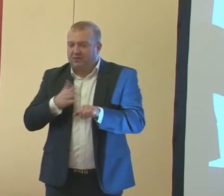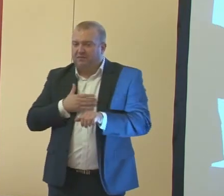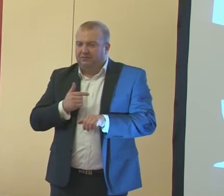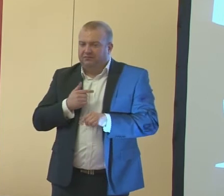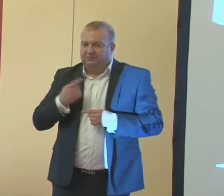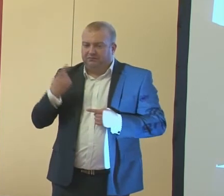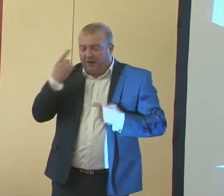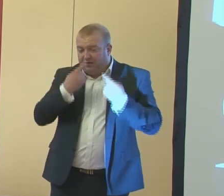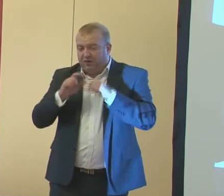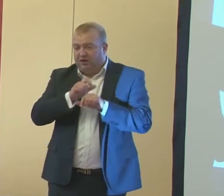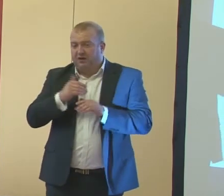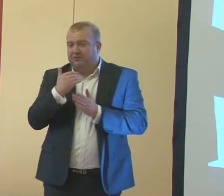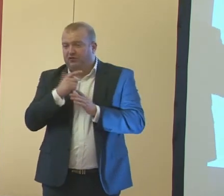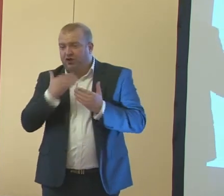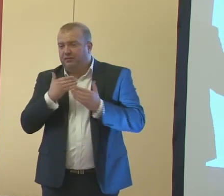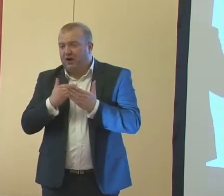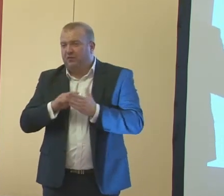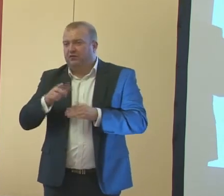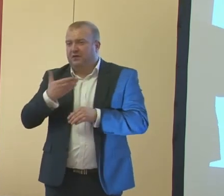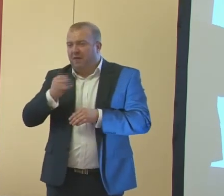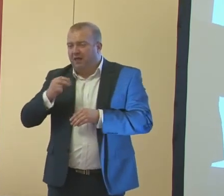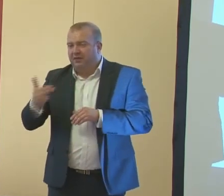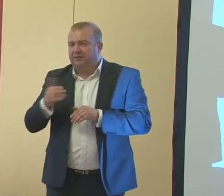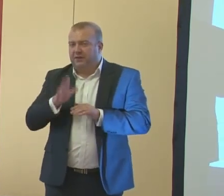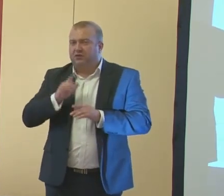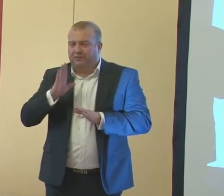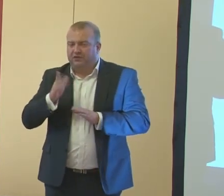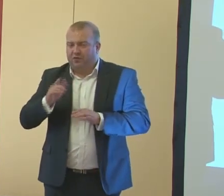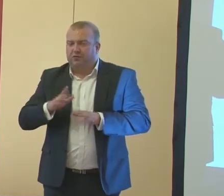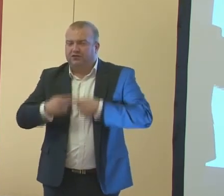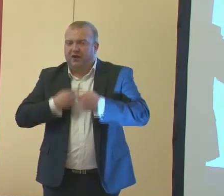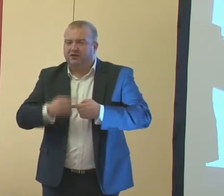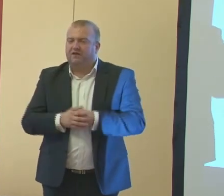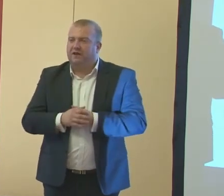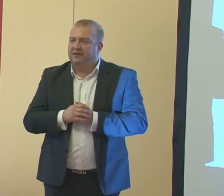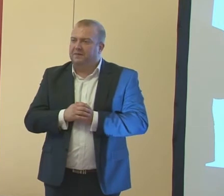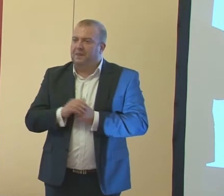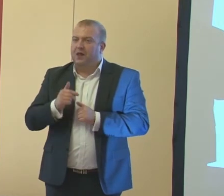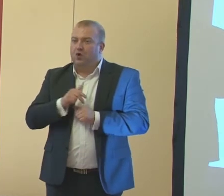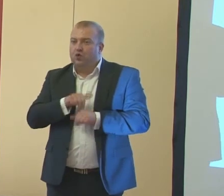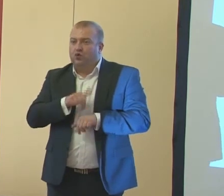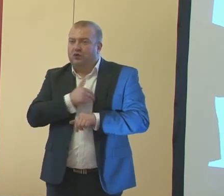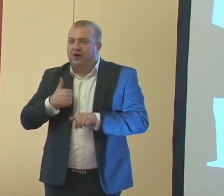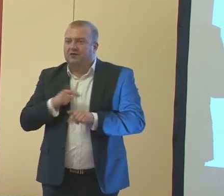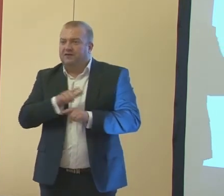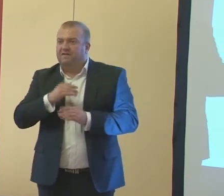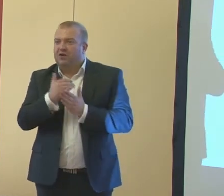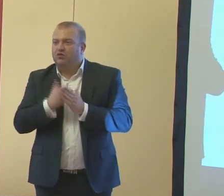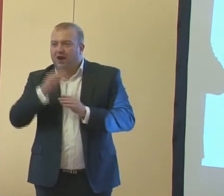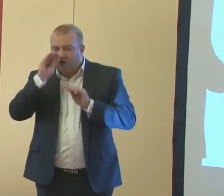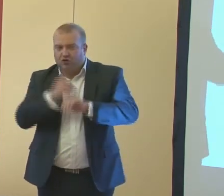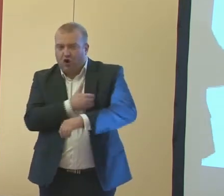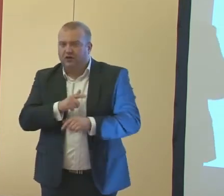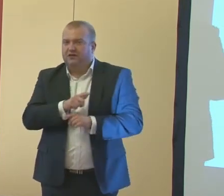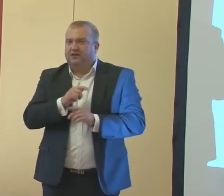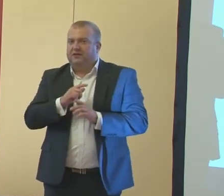nadzieję dzięki programom ministerstwa będzie mogło być realizowane. U nas w warunkach szkolnych zdarza się